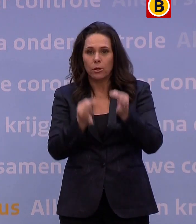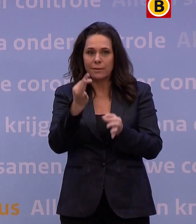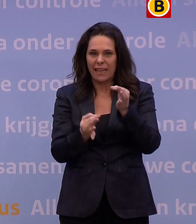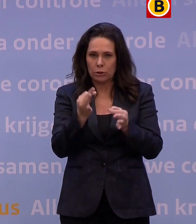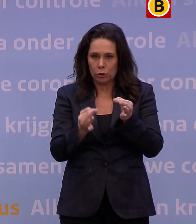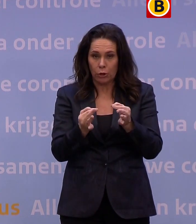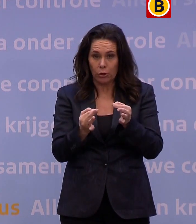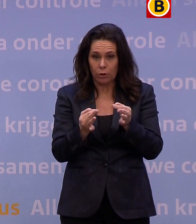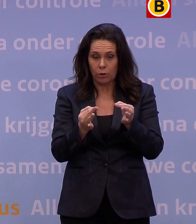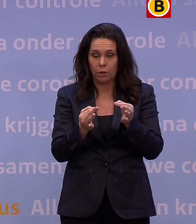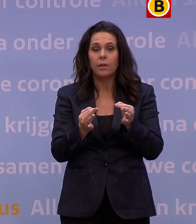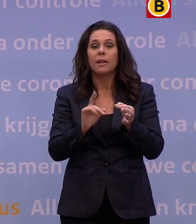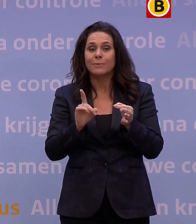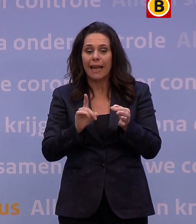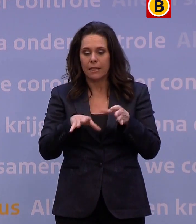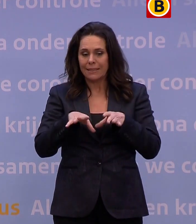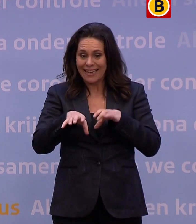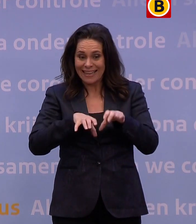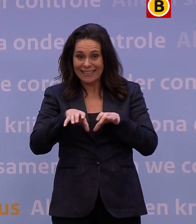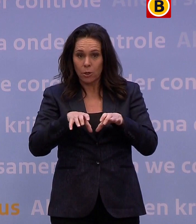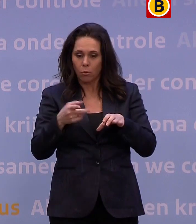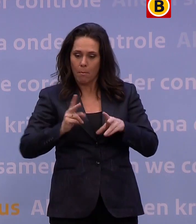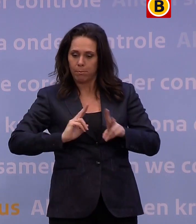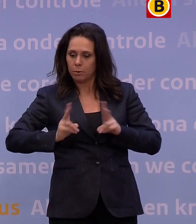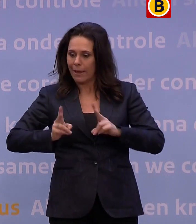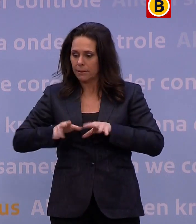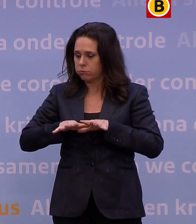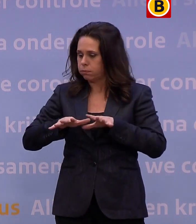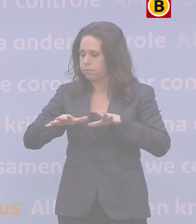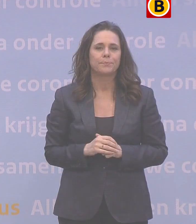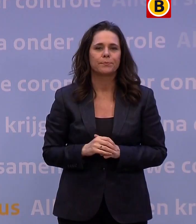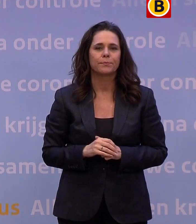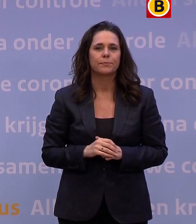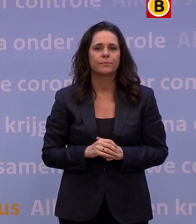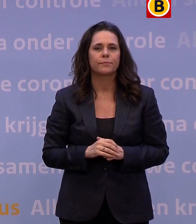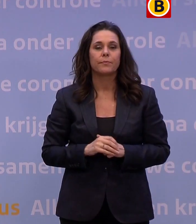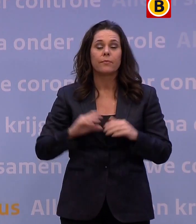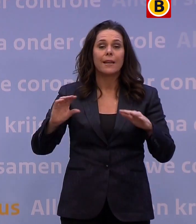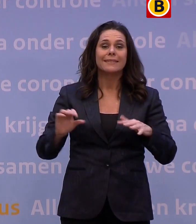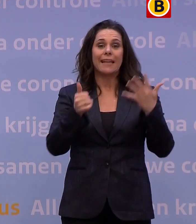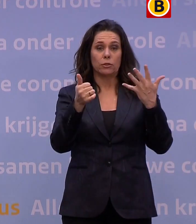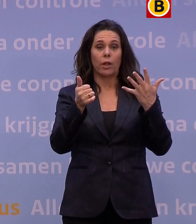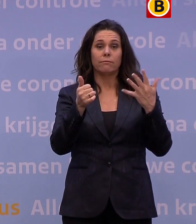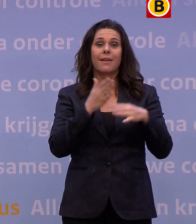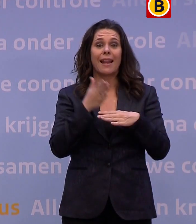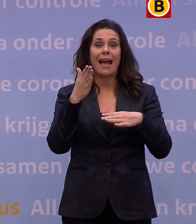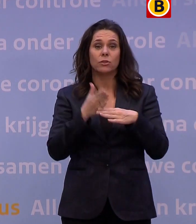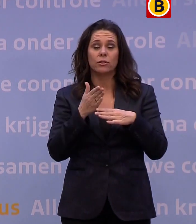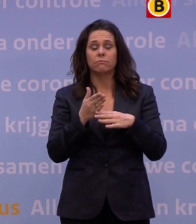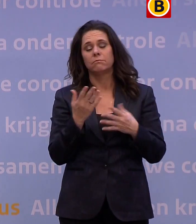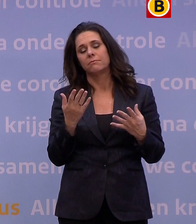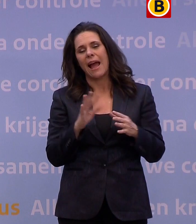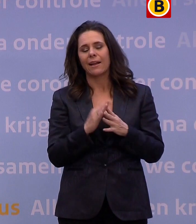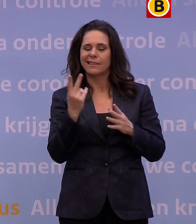en daarmee de risico's van besmettingshaarde tot een minimum te beperken. Ten zesde en tot slot twee op zich